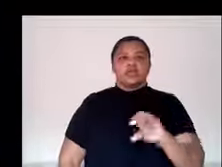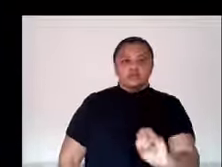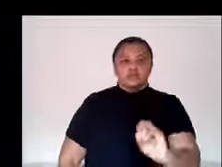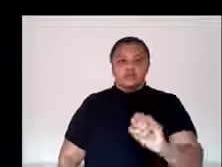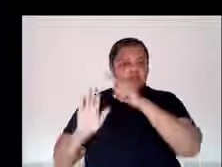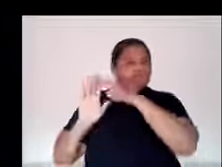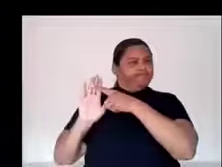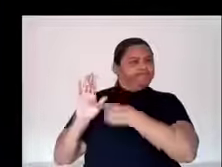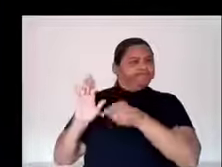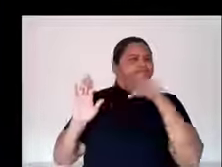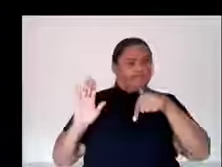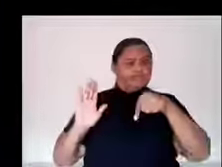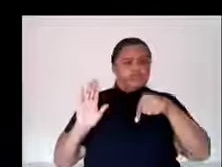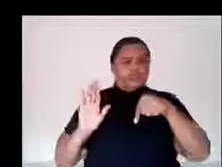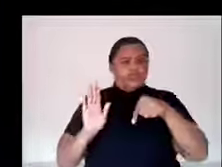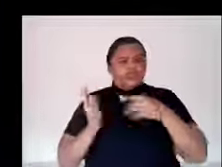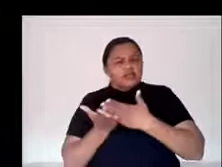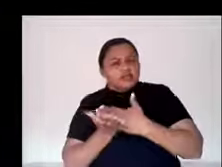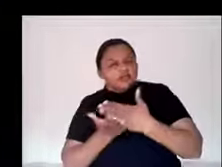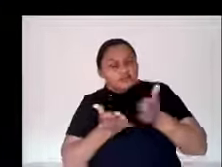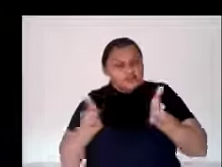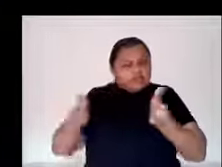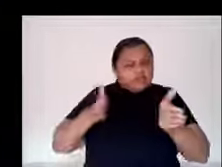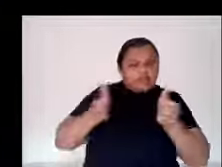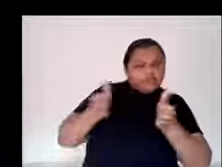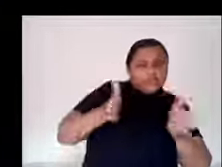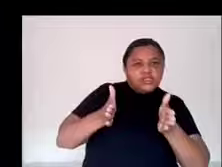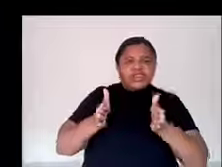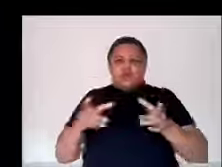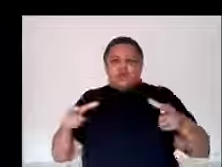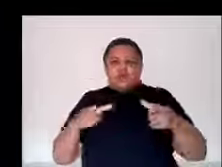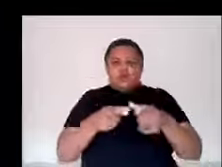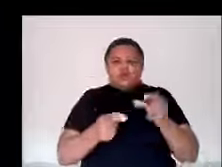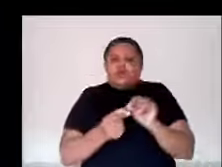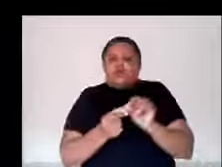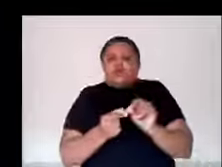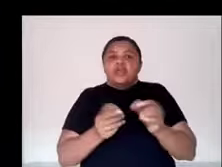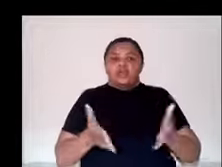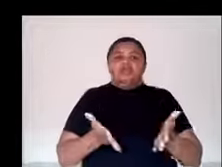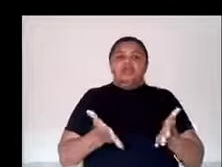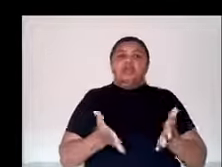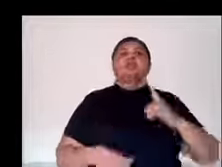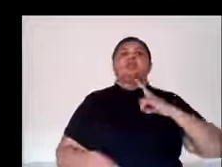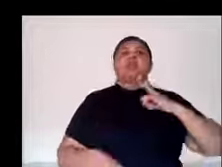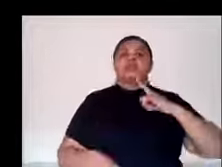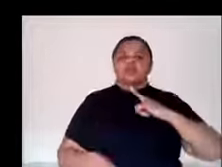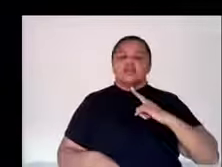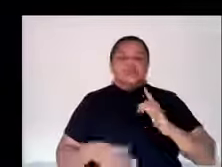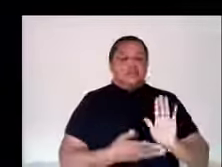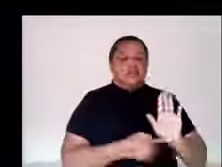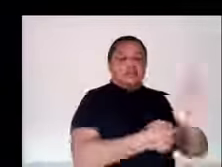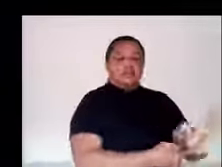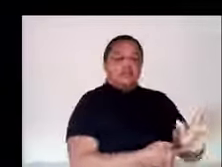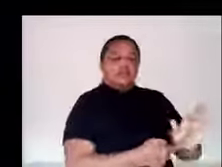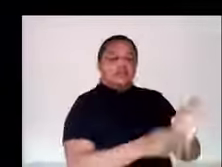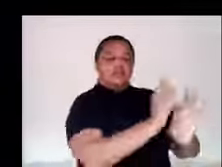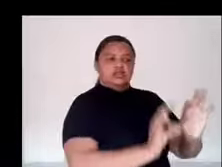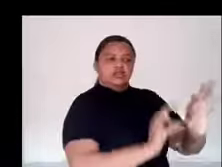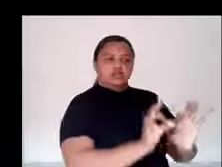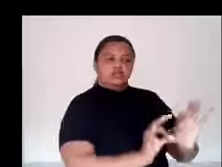essa fase, deve ser enviado às agências reguladoras para... Eu externar aqui o meu orgulho enquanto professor e a